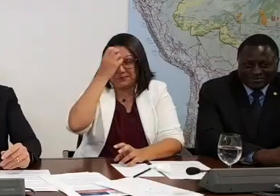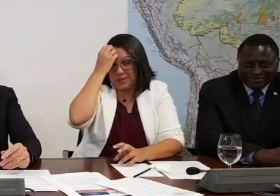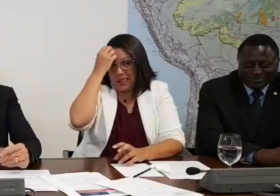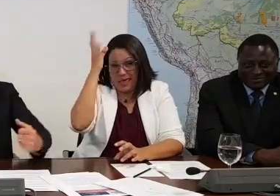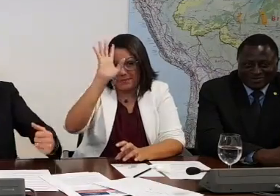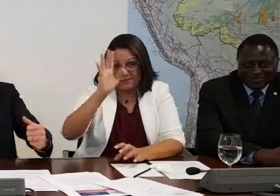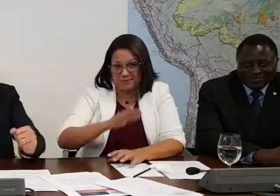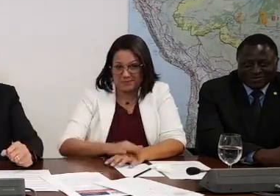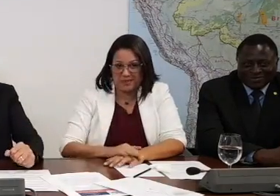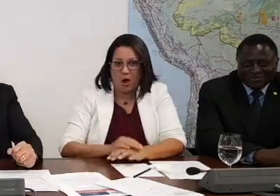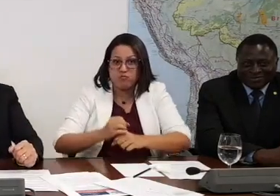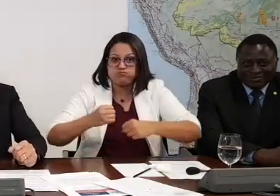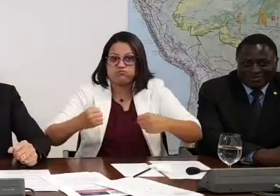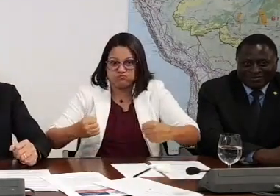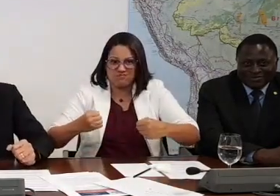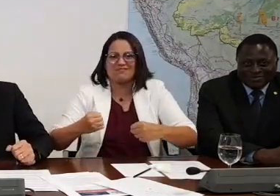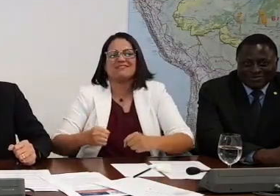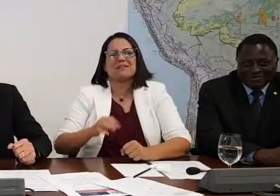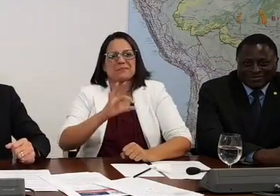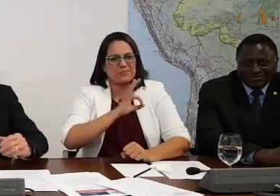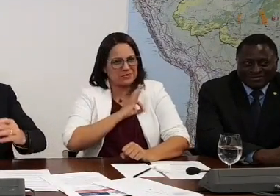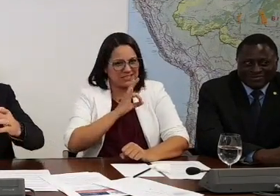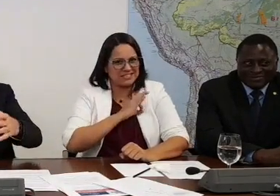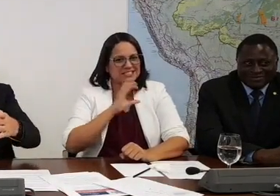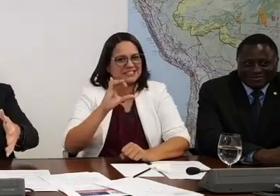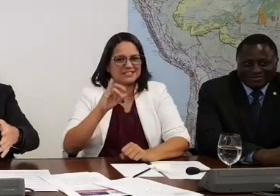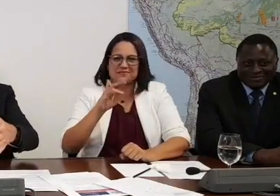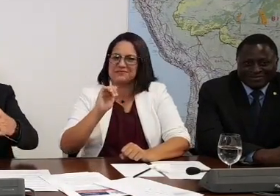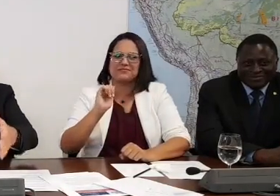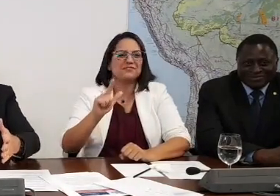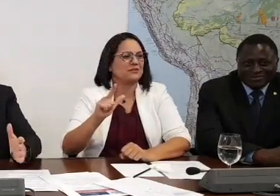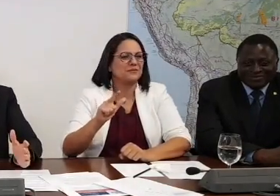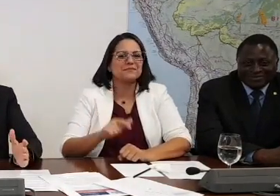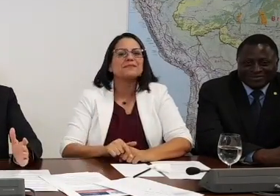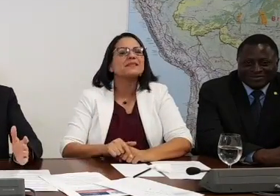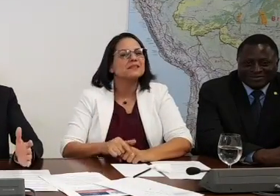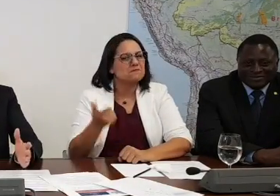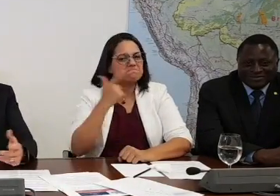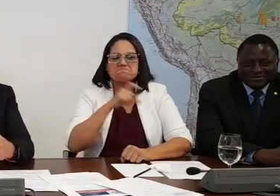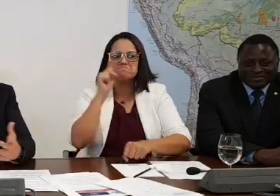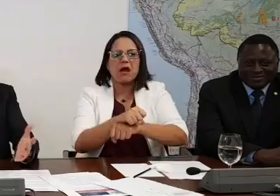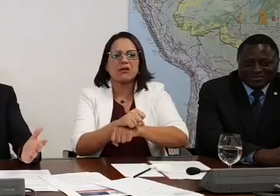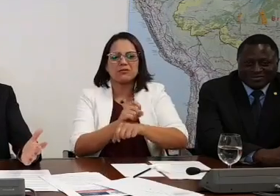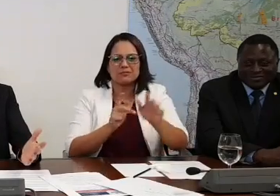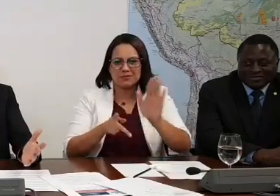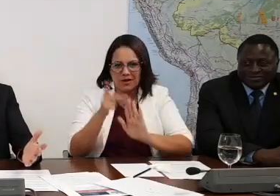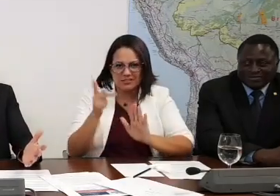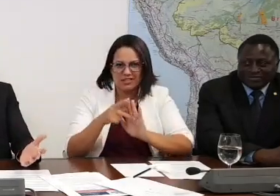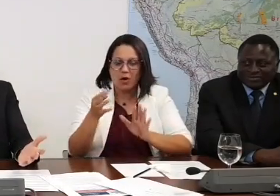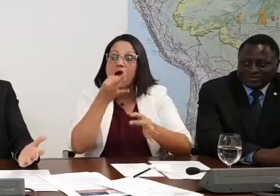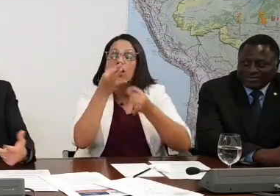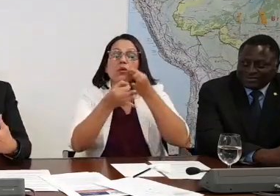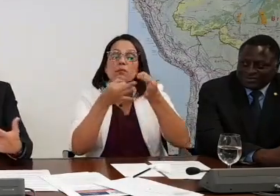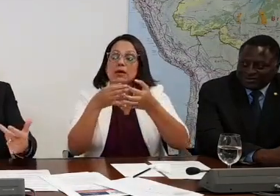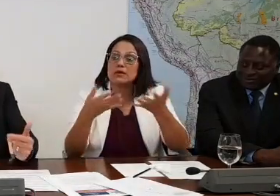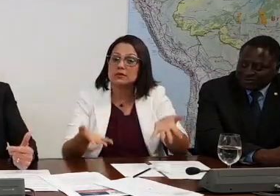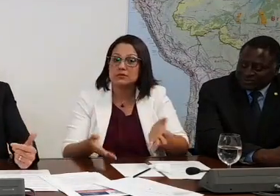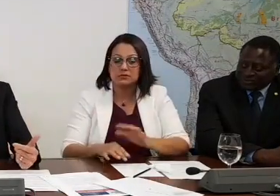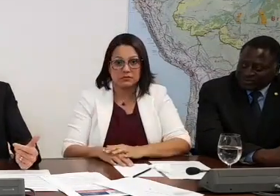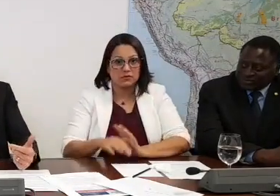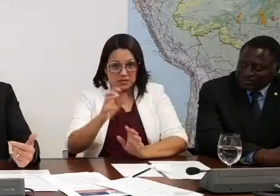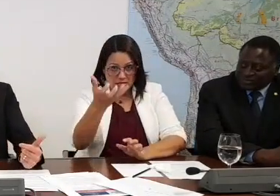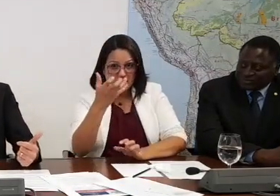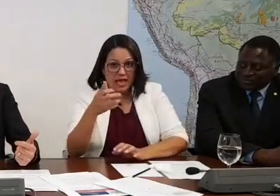nós trabalhamos nesse sentido. O gordinho é policial civil e nós conseguimos barrar esse projeto. Quais os argumentos? Pô, você quer